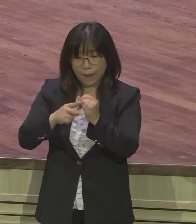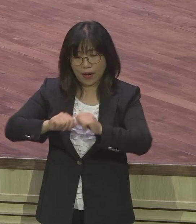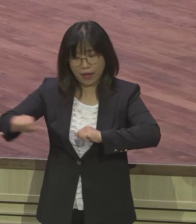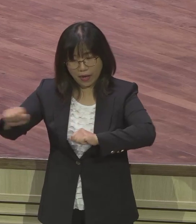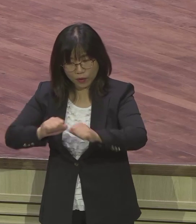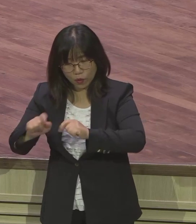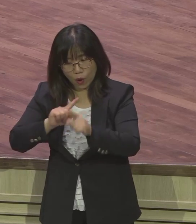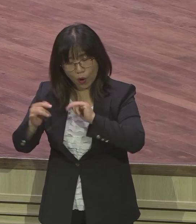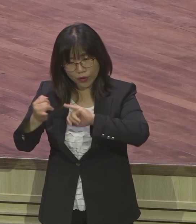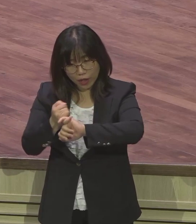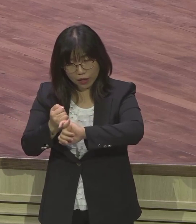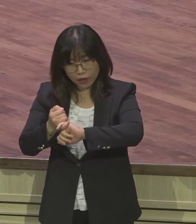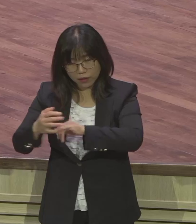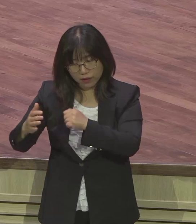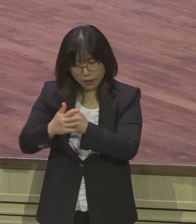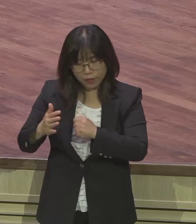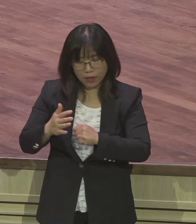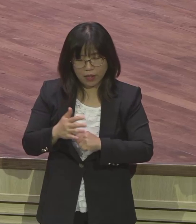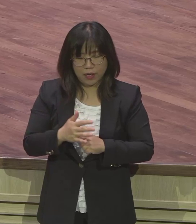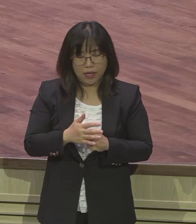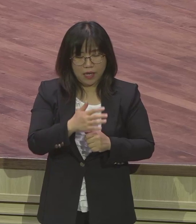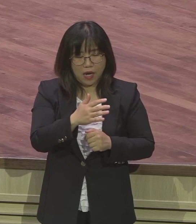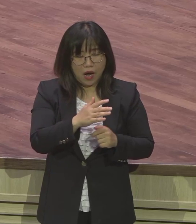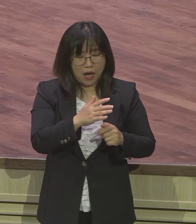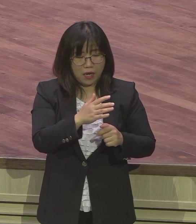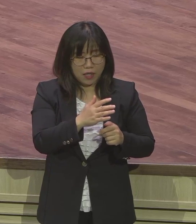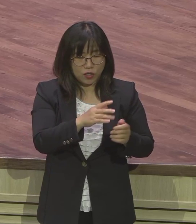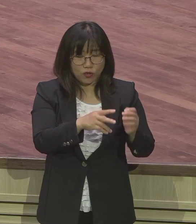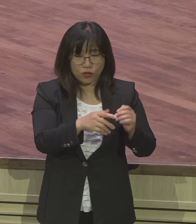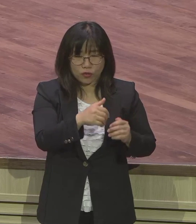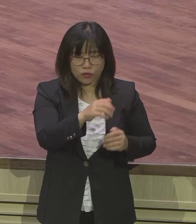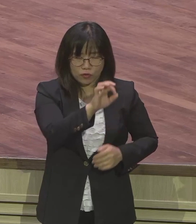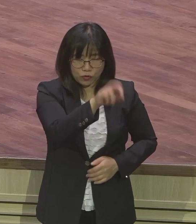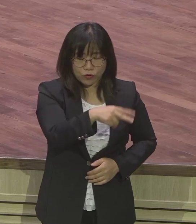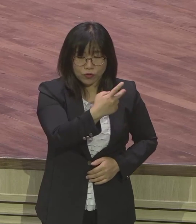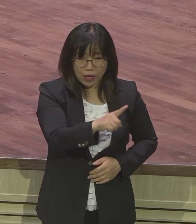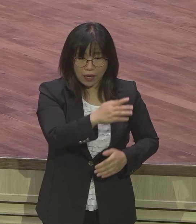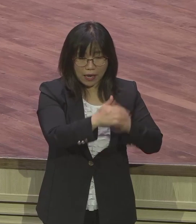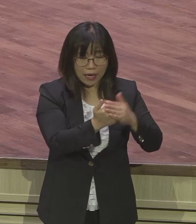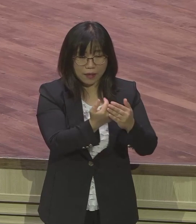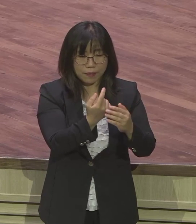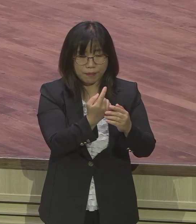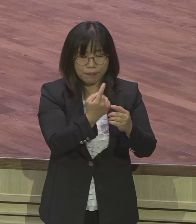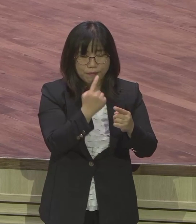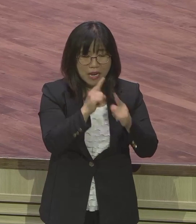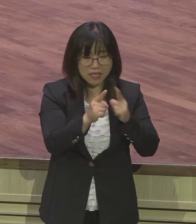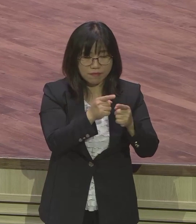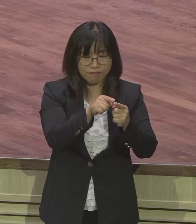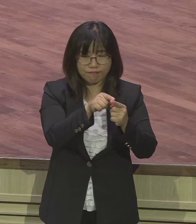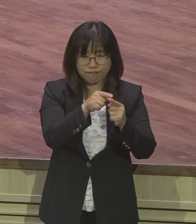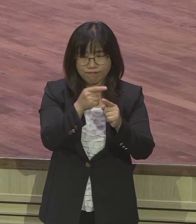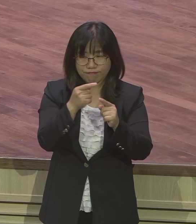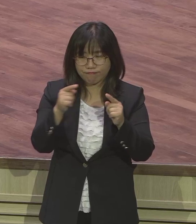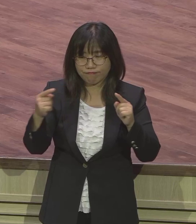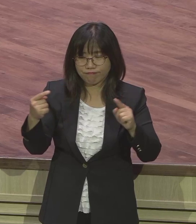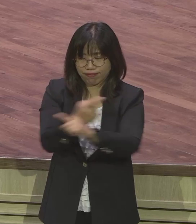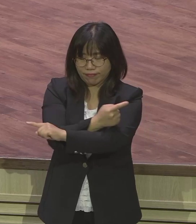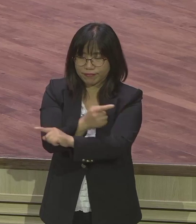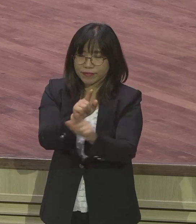언약과는 상관없는 삶을 살았던 유다에게 영적 자극을 확 주었습니다 영적 자극을 주었습니다 이야 이